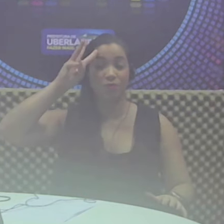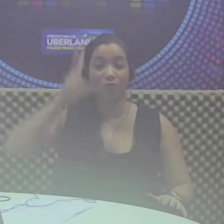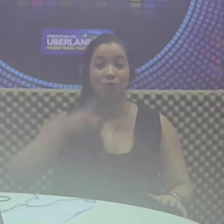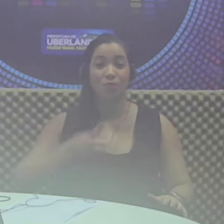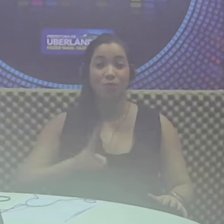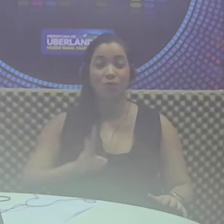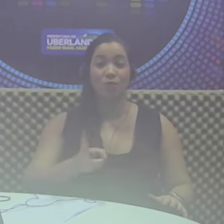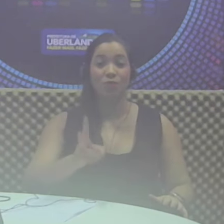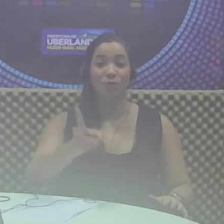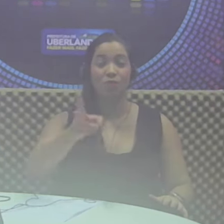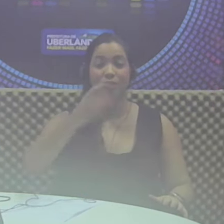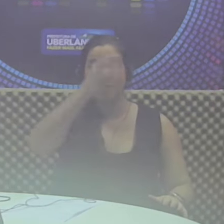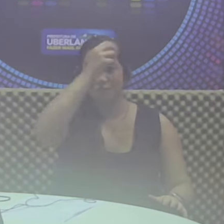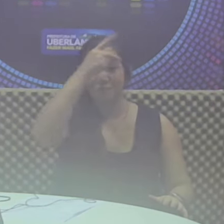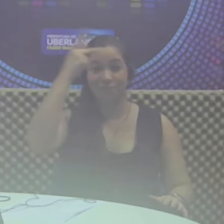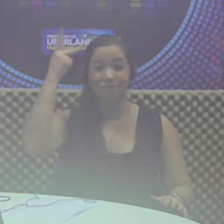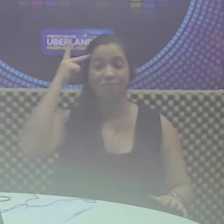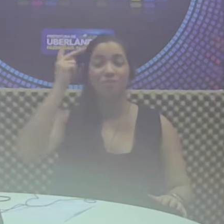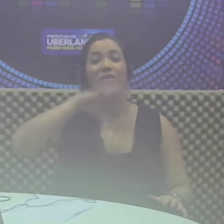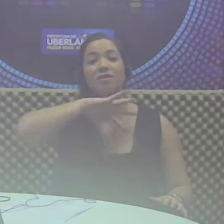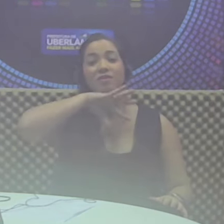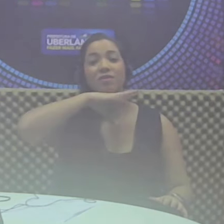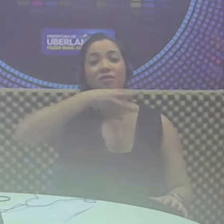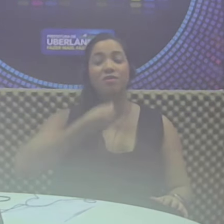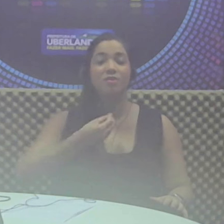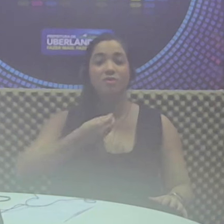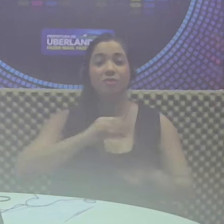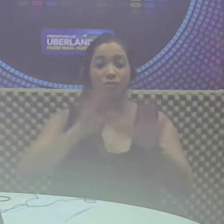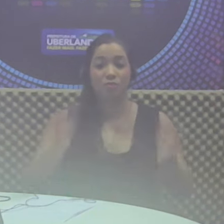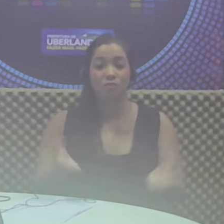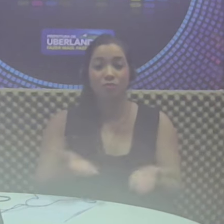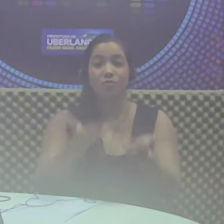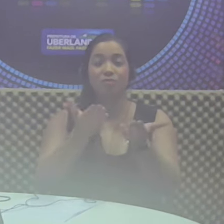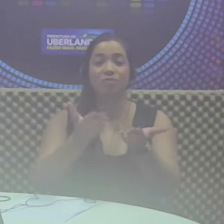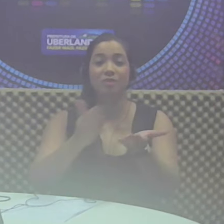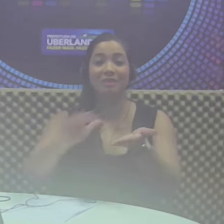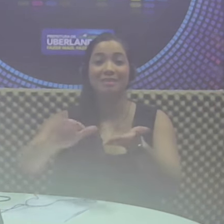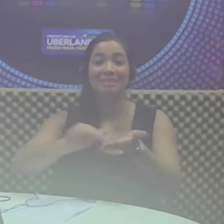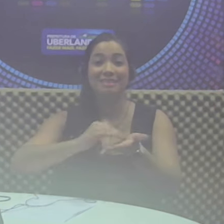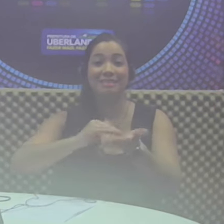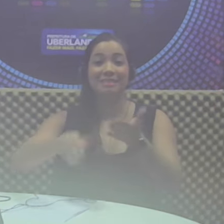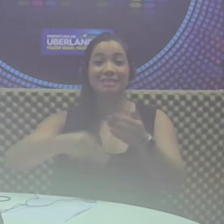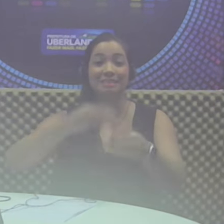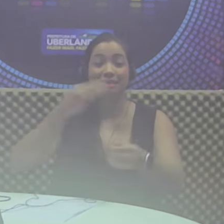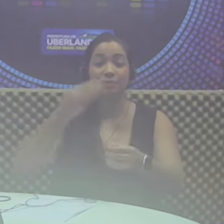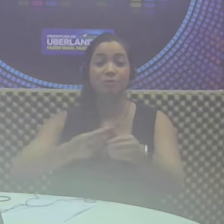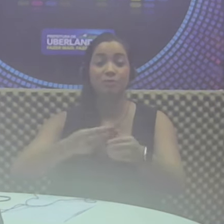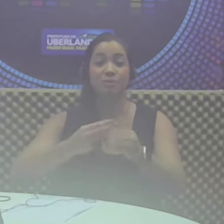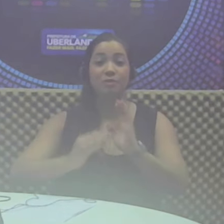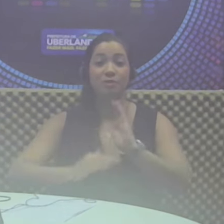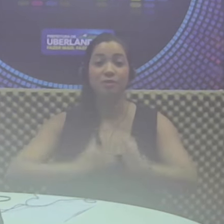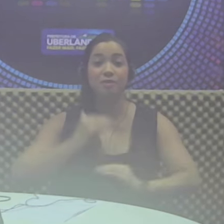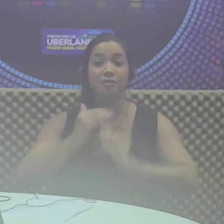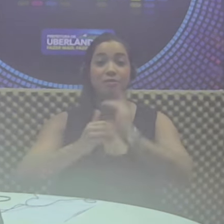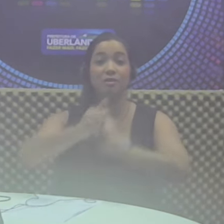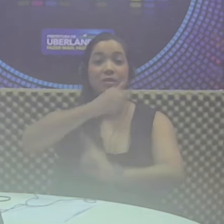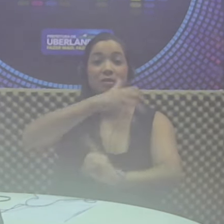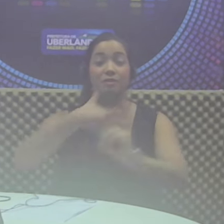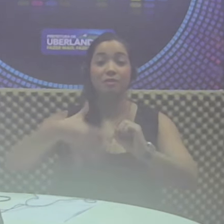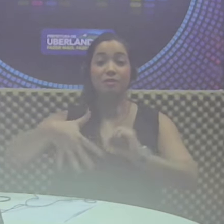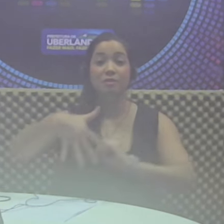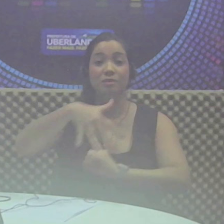determinação do prefeito Adelmo Leão, sendo promovida por meio das Secretarias Municipais de Desenvolvimento Social,